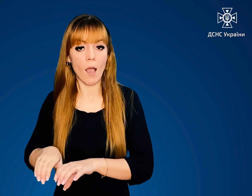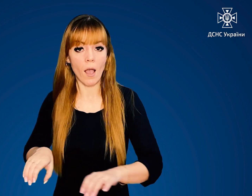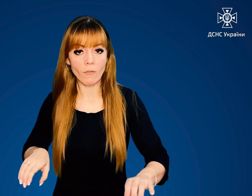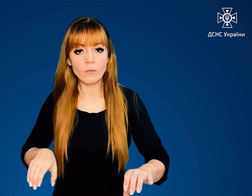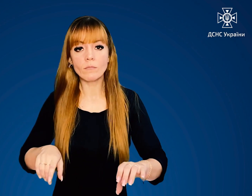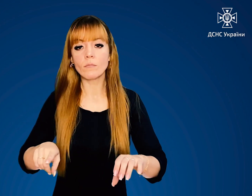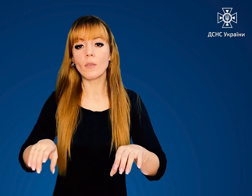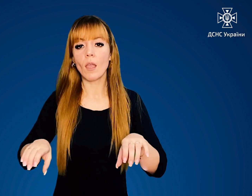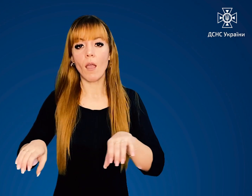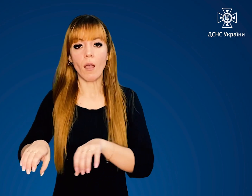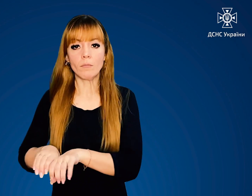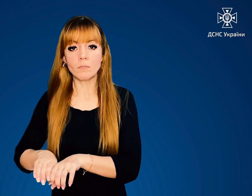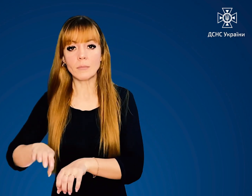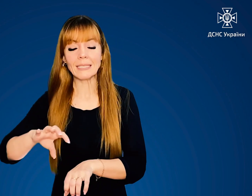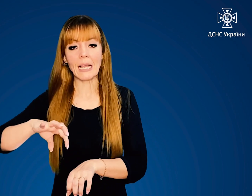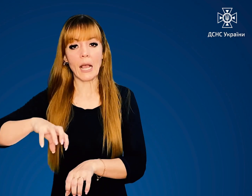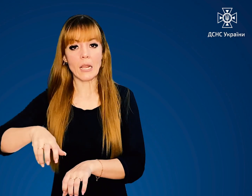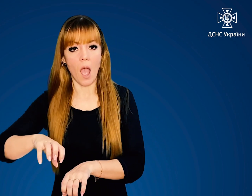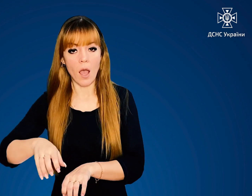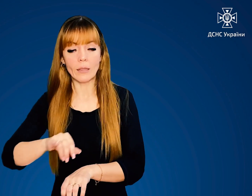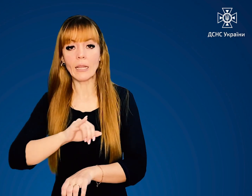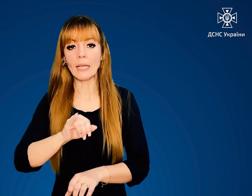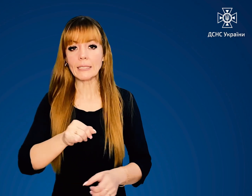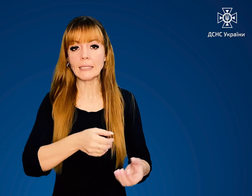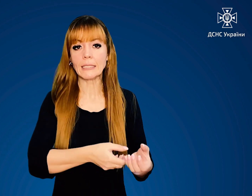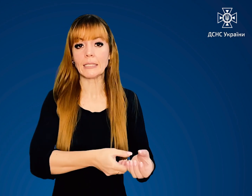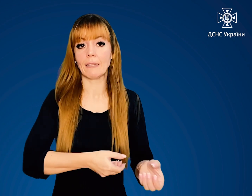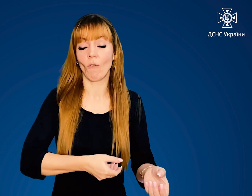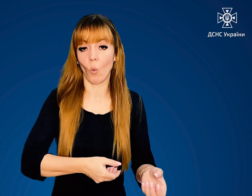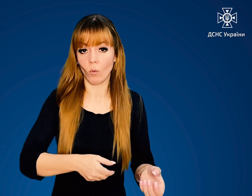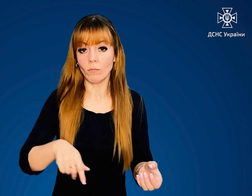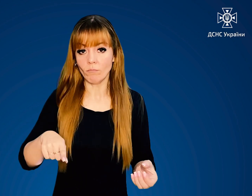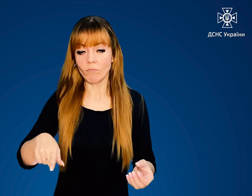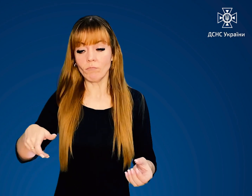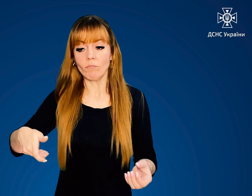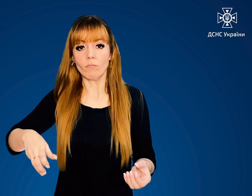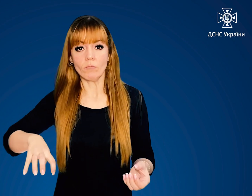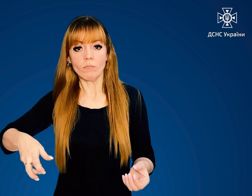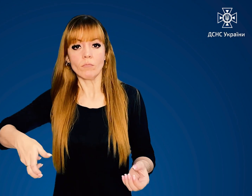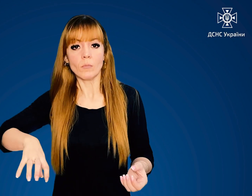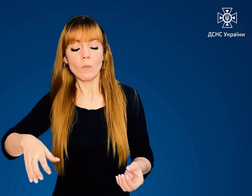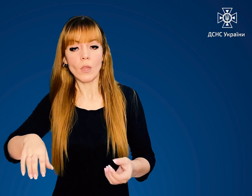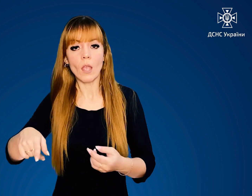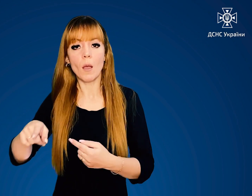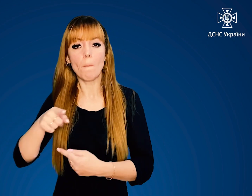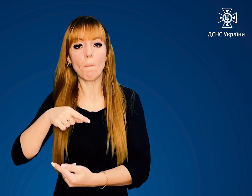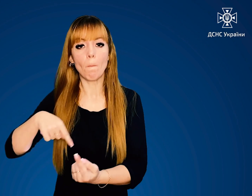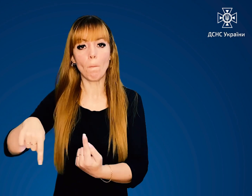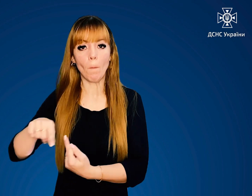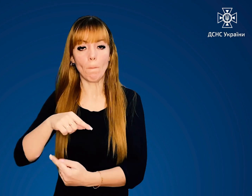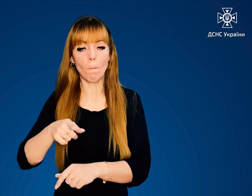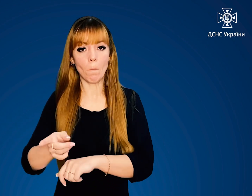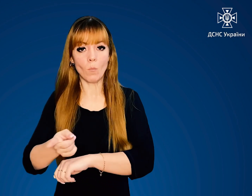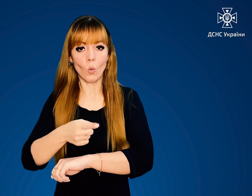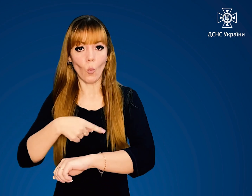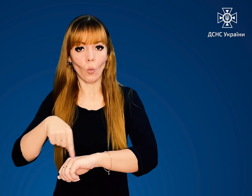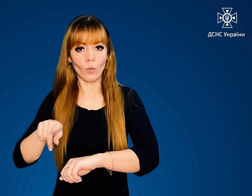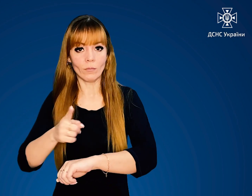з'єднаний з краном і стволом. Відкрити вентиль поворотом маховика проти ходу